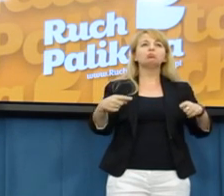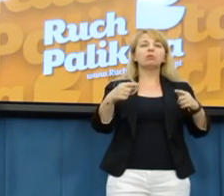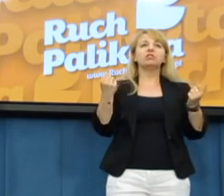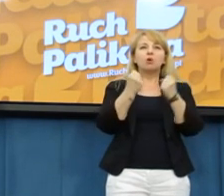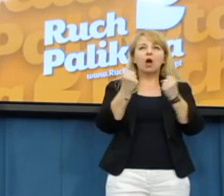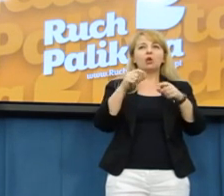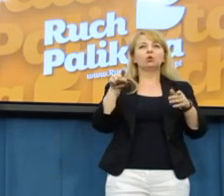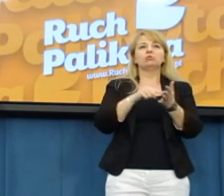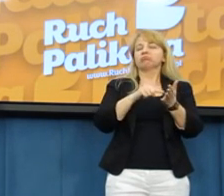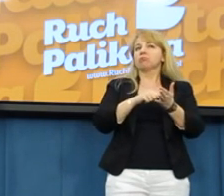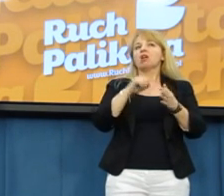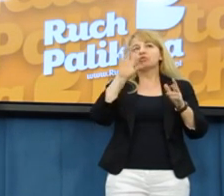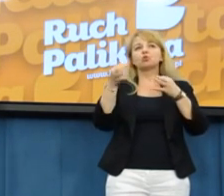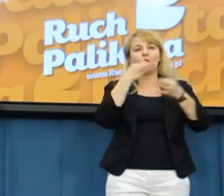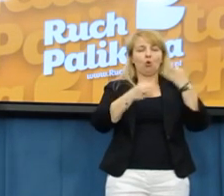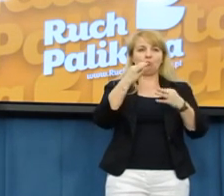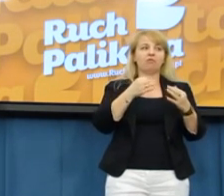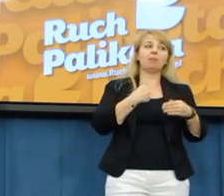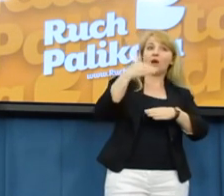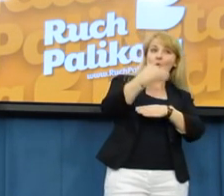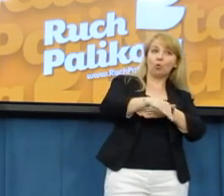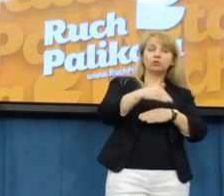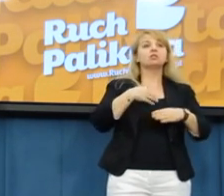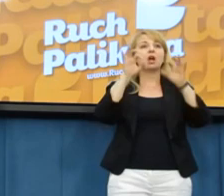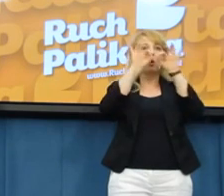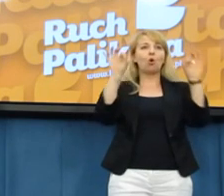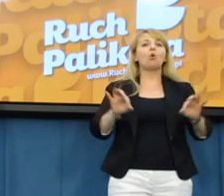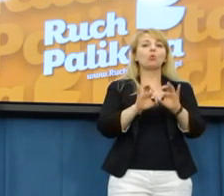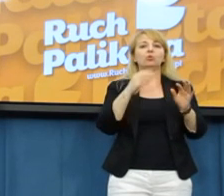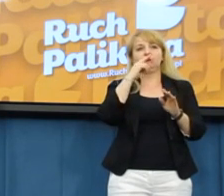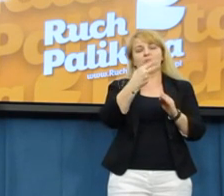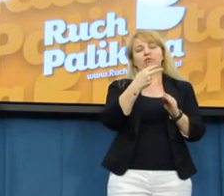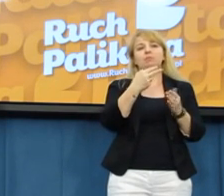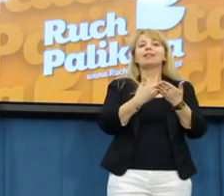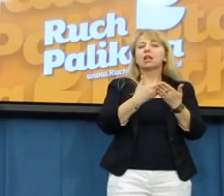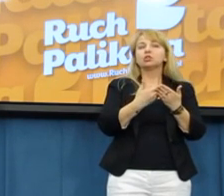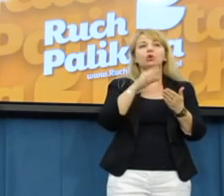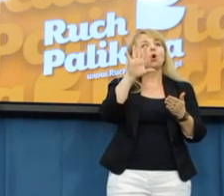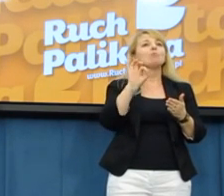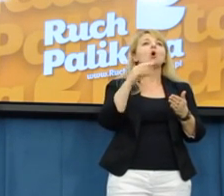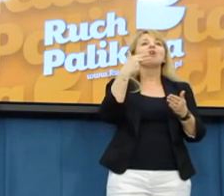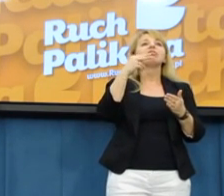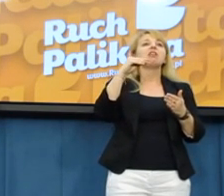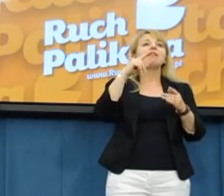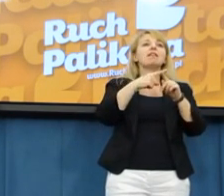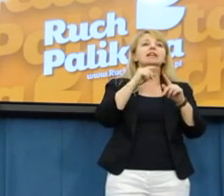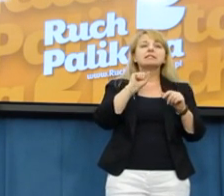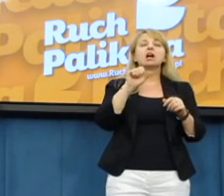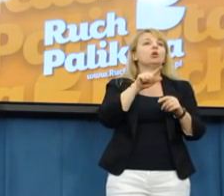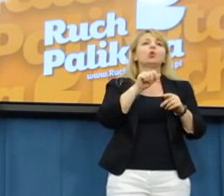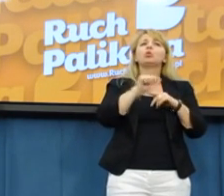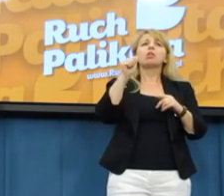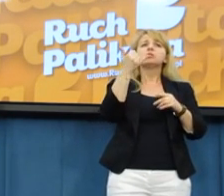Państwu pan prezes. A potem ja na koniec odniosę się w sposób ogólny do tego problemu, ponieważ Nexa nie jest jedynym przypadkiem firmy, która